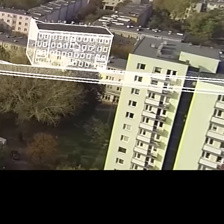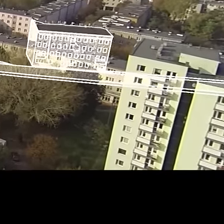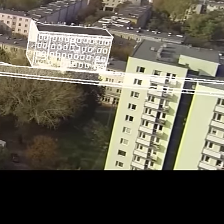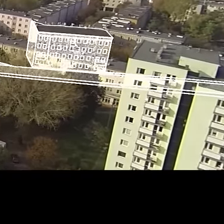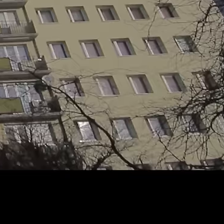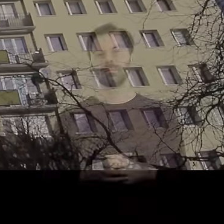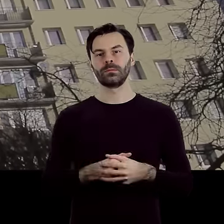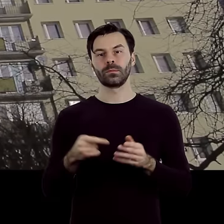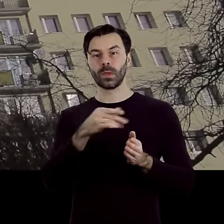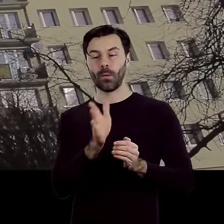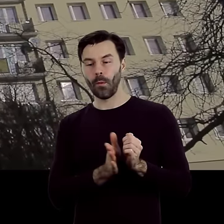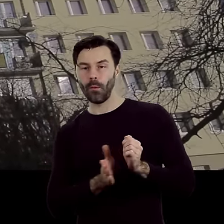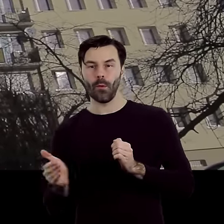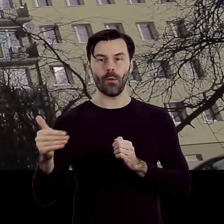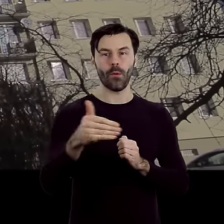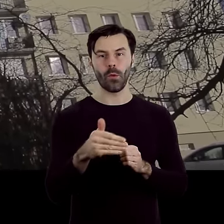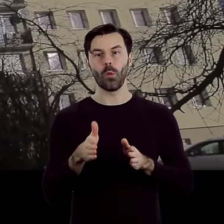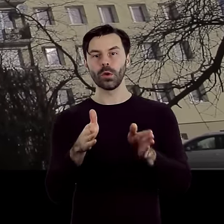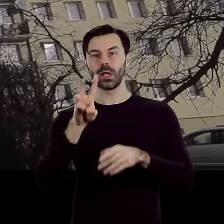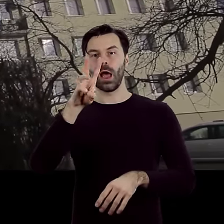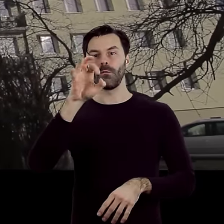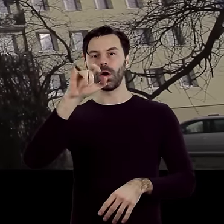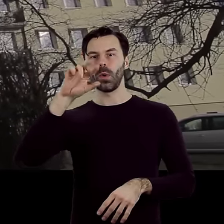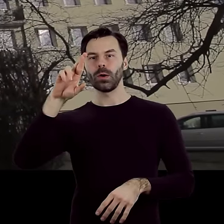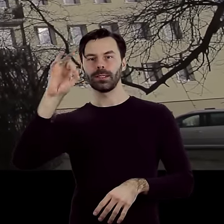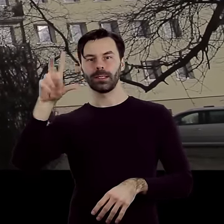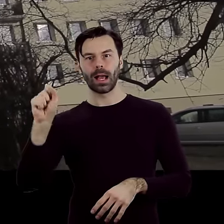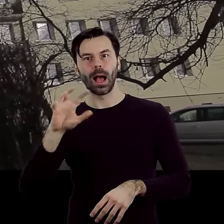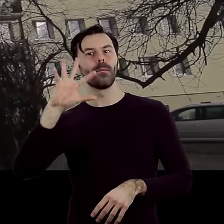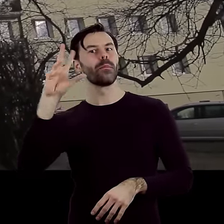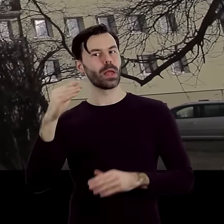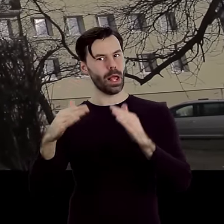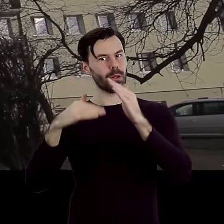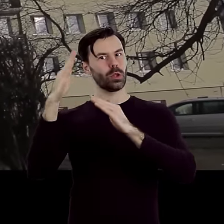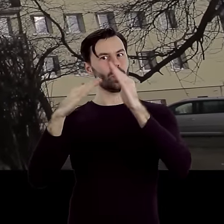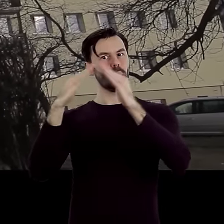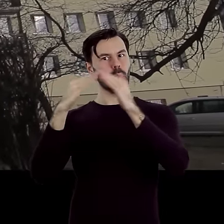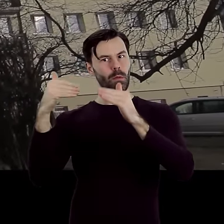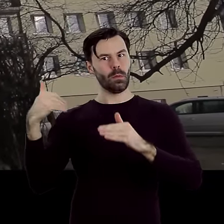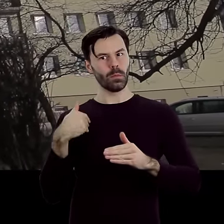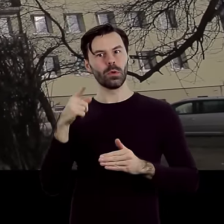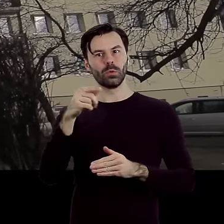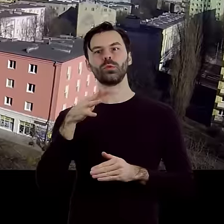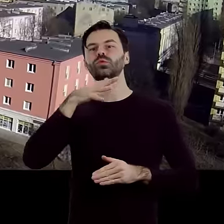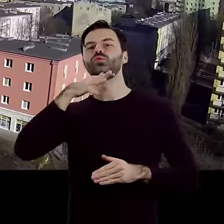Na zakręcie ulicy Wolborskiej stał jeden z najpiękniejszych budynków okolicy – synagoga Altsztod.